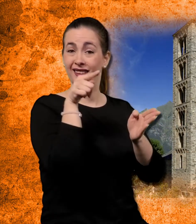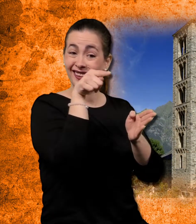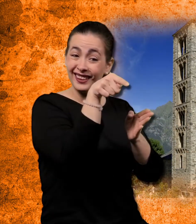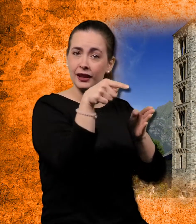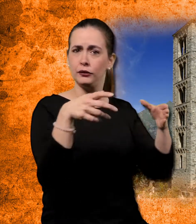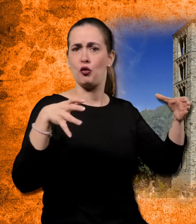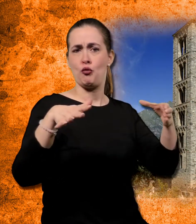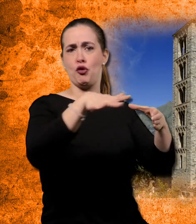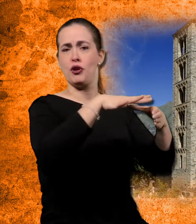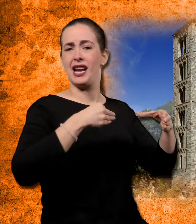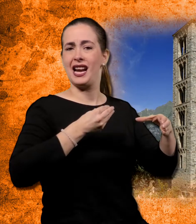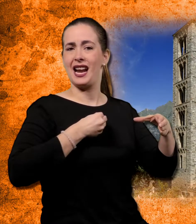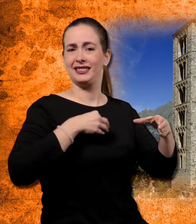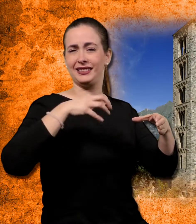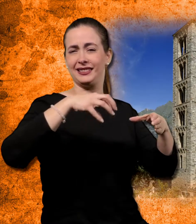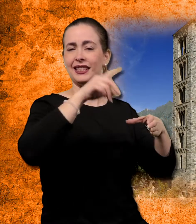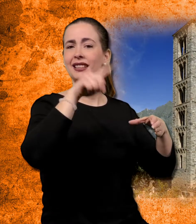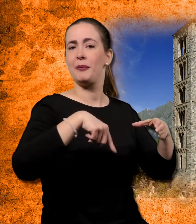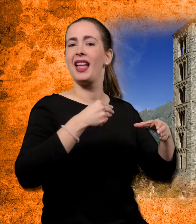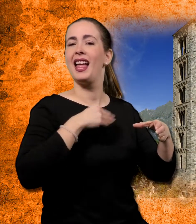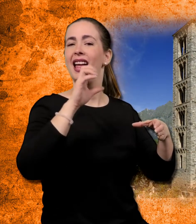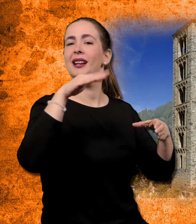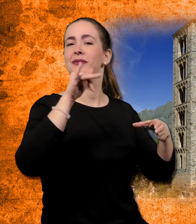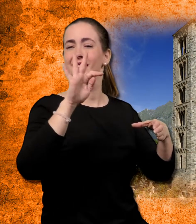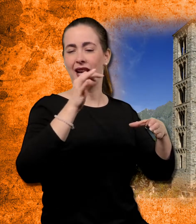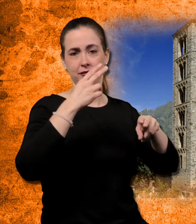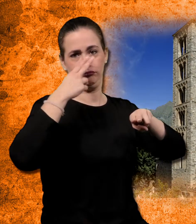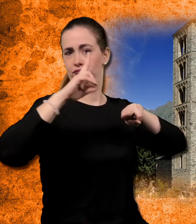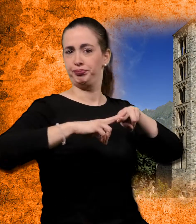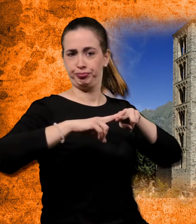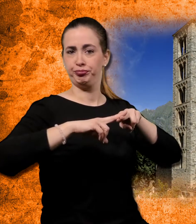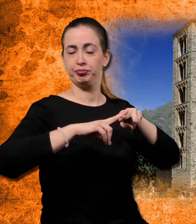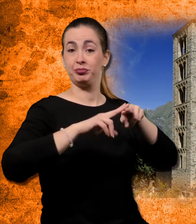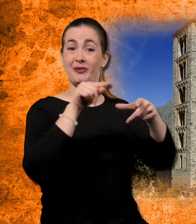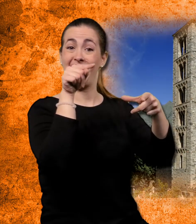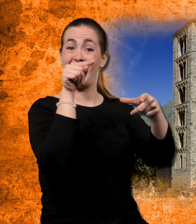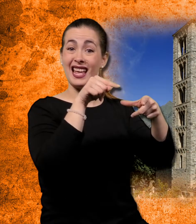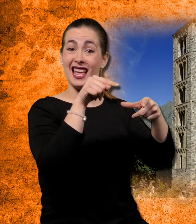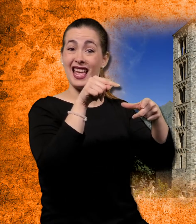i ermites excepcionals que s'erigeixen com el bressol i la màxima expressió de l'art romànic català.